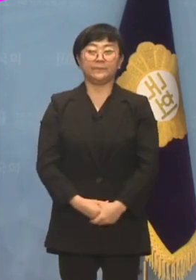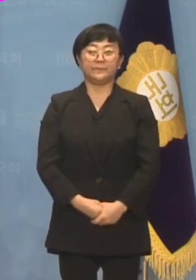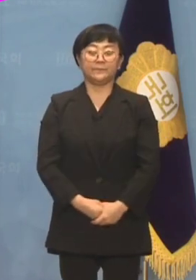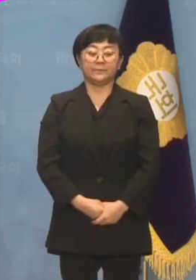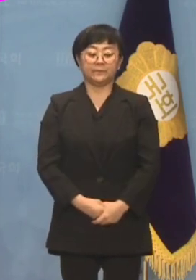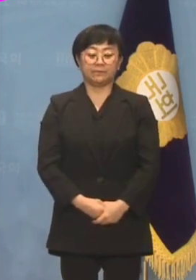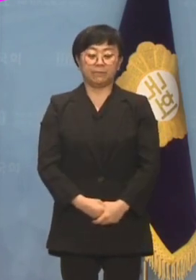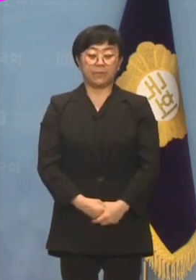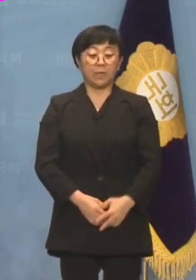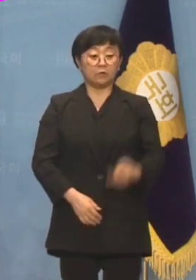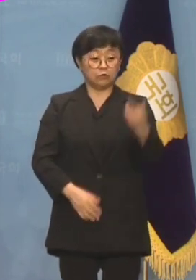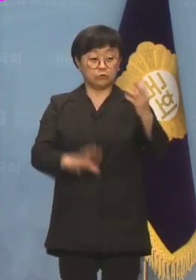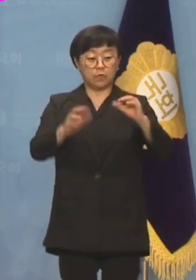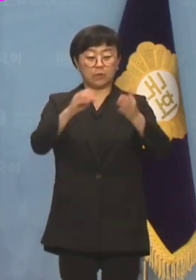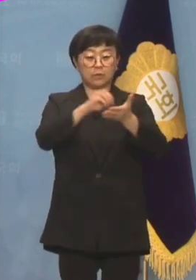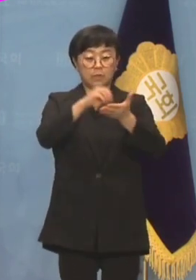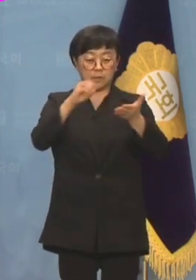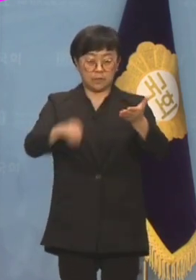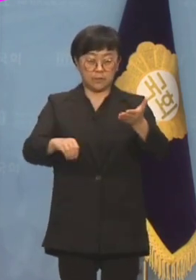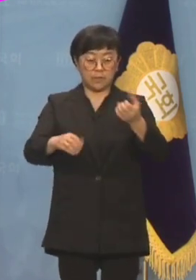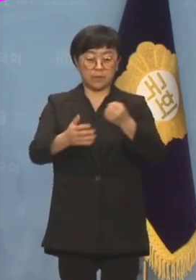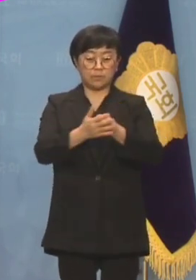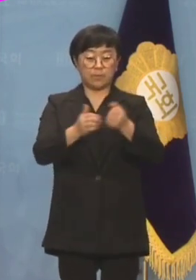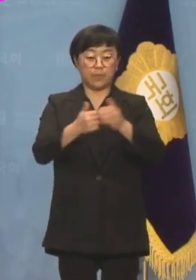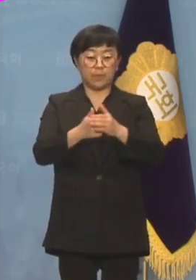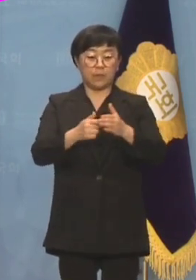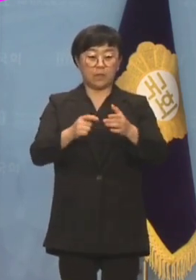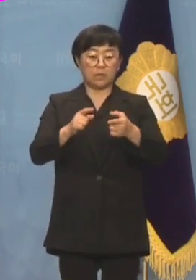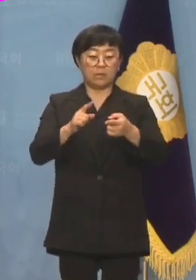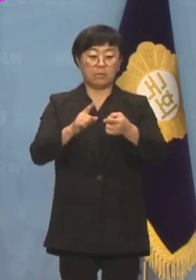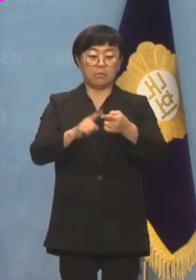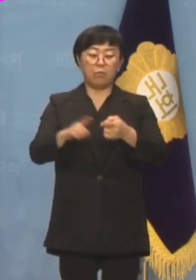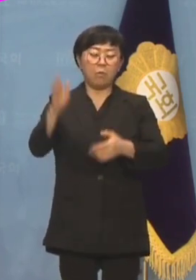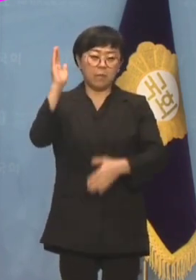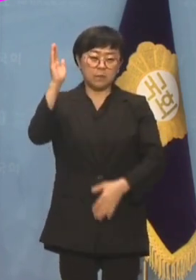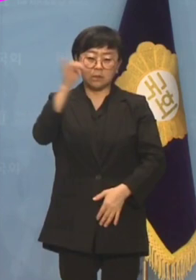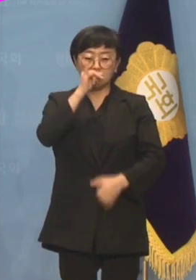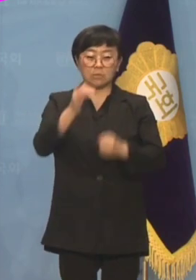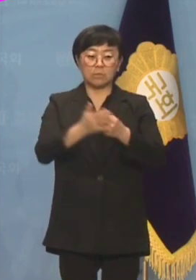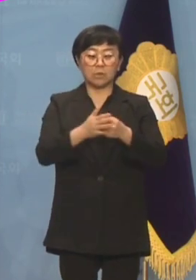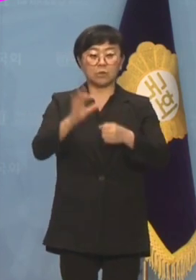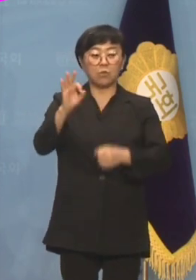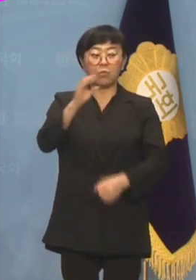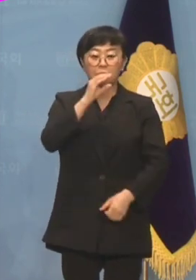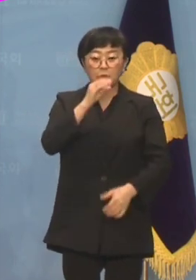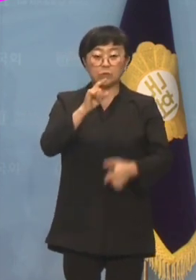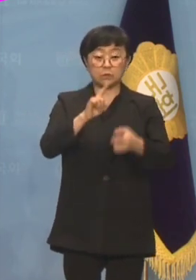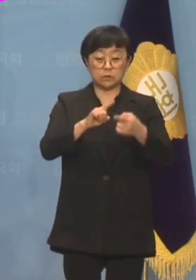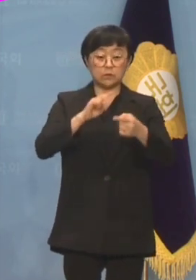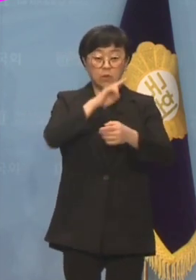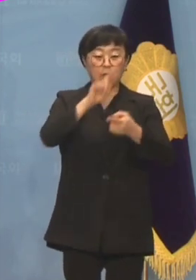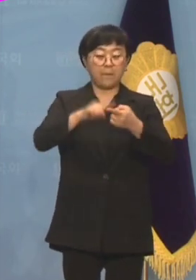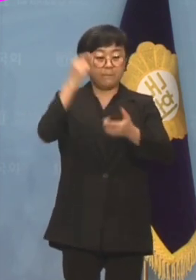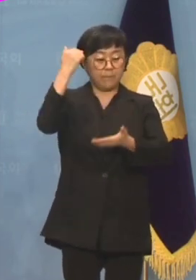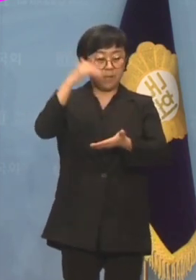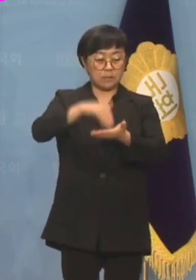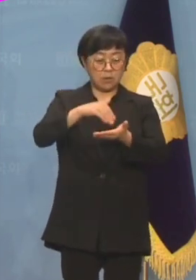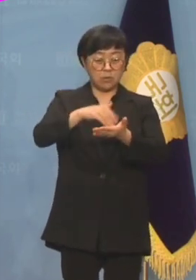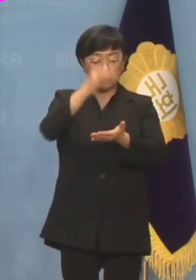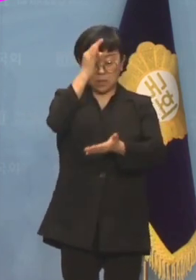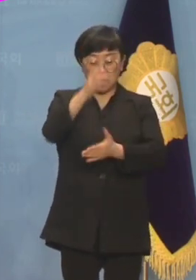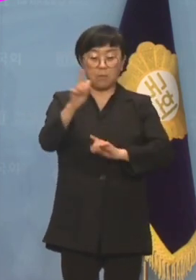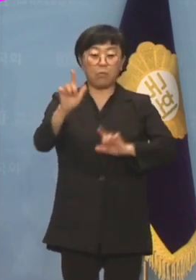두 의원은 탈당하면서 선당 후사만 이야기했을 뿐 돈본트 의혹에 대한 반성과